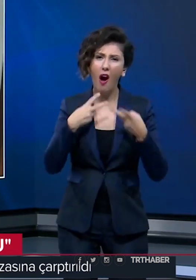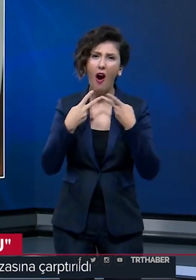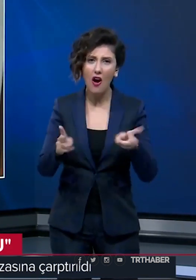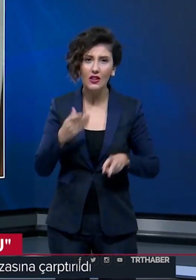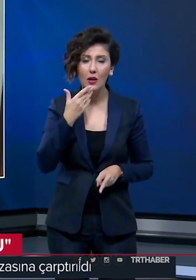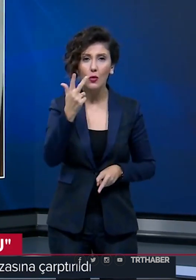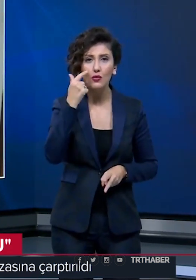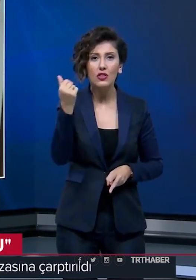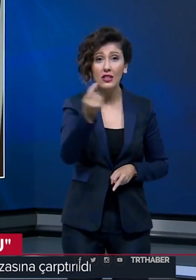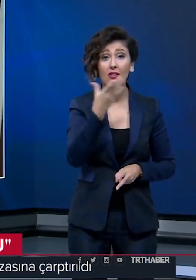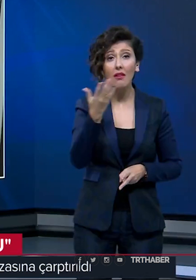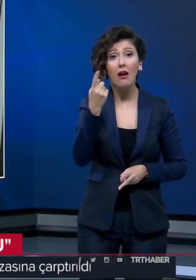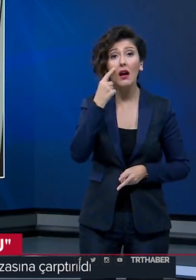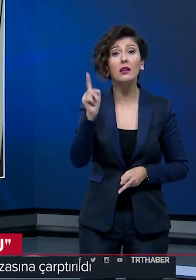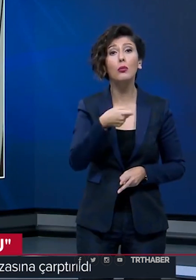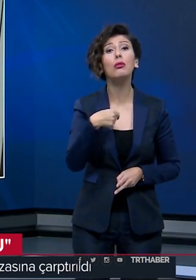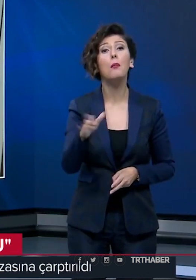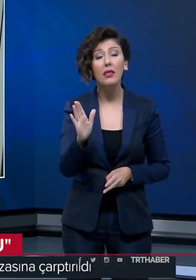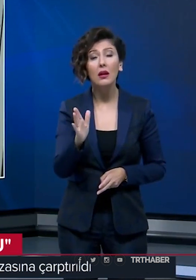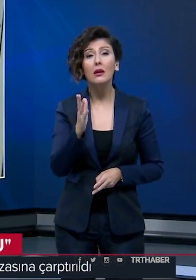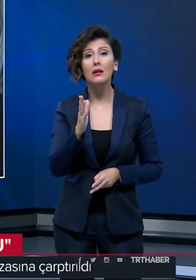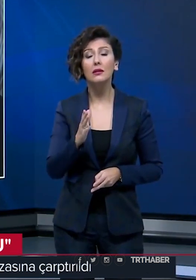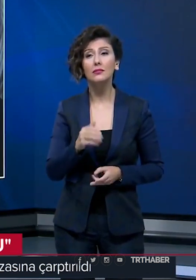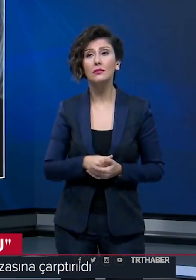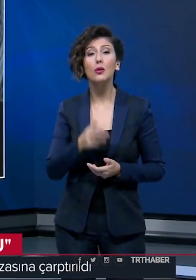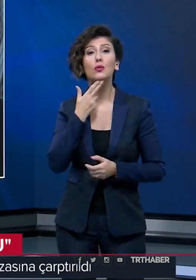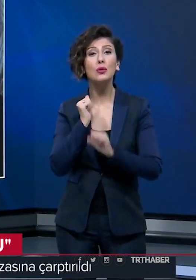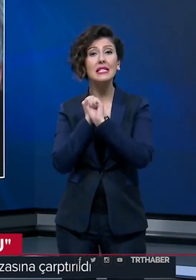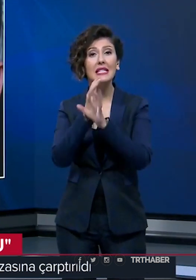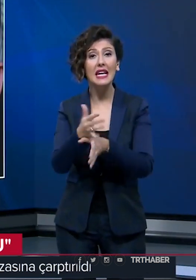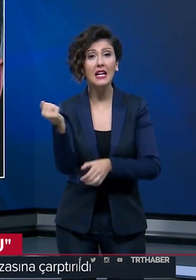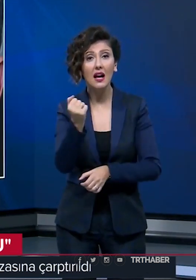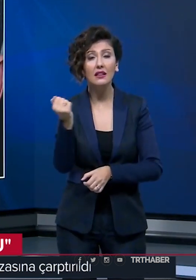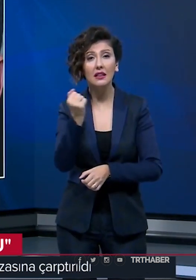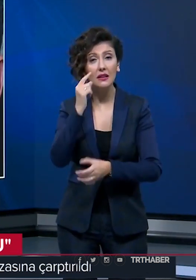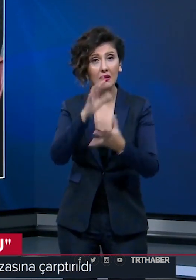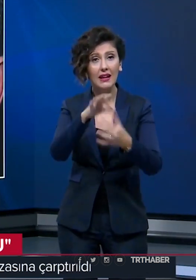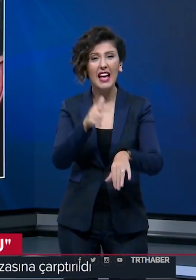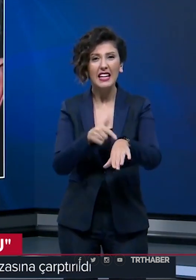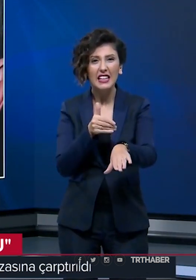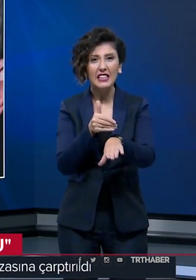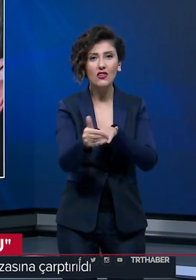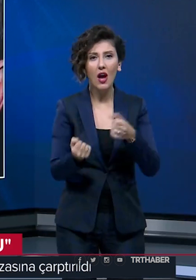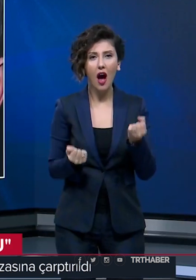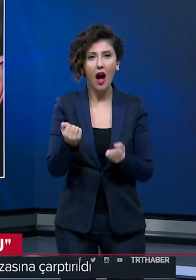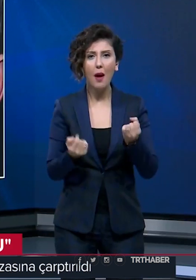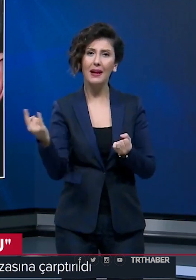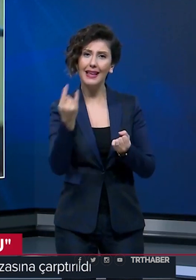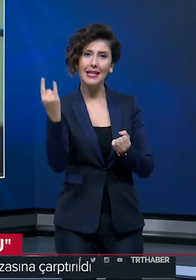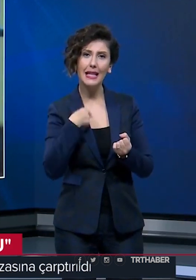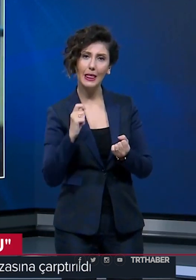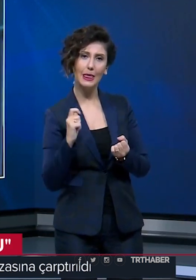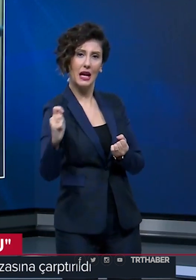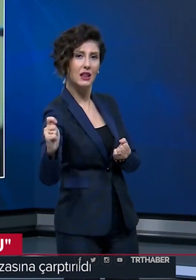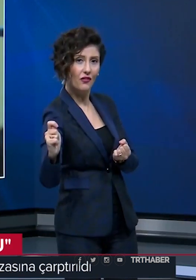itiraf ettiği 3 kişiye dair ise kanıt bulunamadı. Rus seri katilin kurbanlarına geç saatlerde arabayla gezmeye